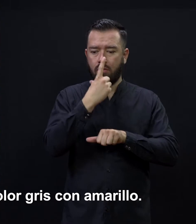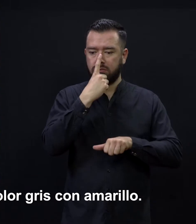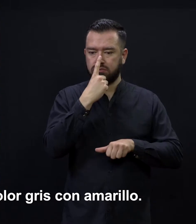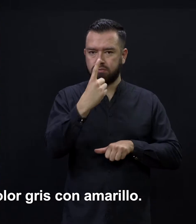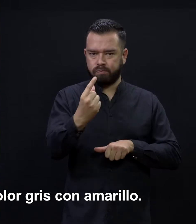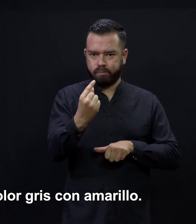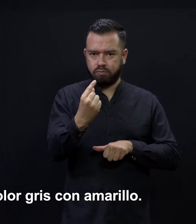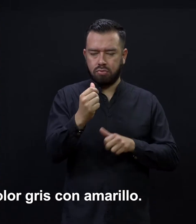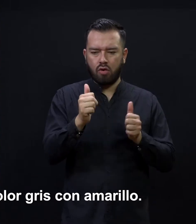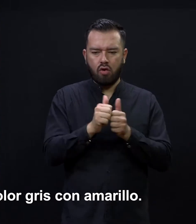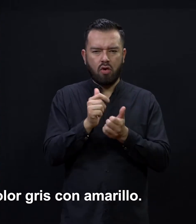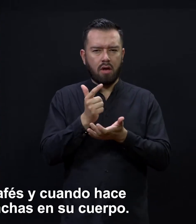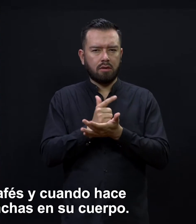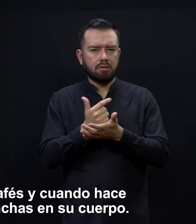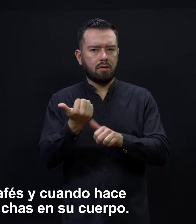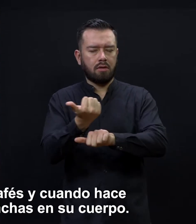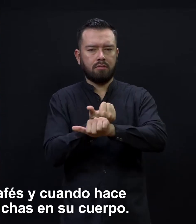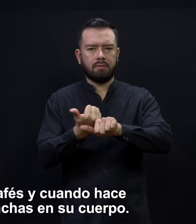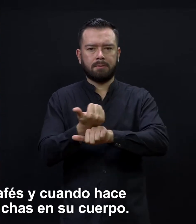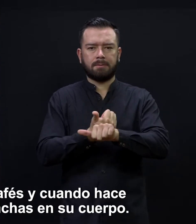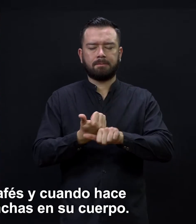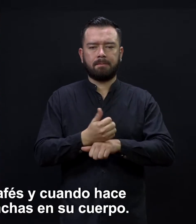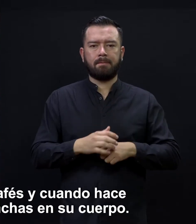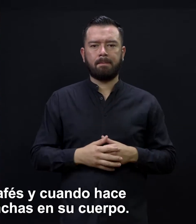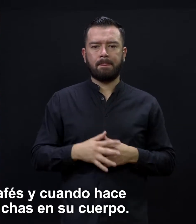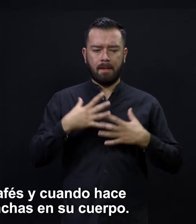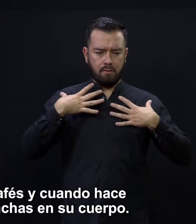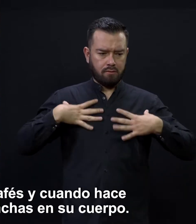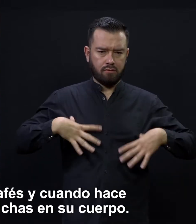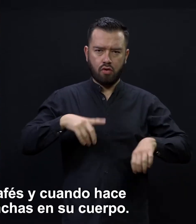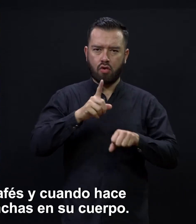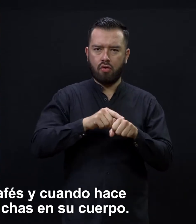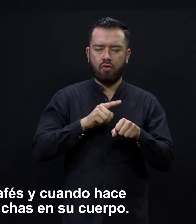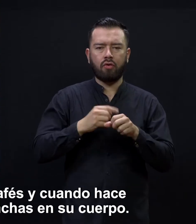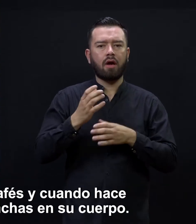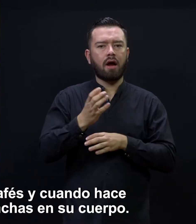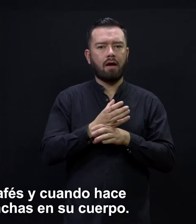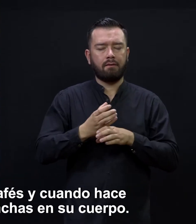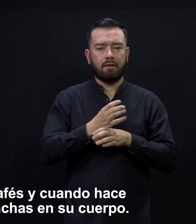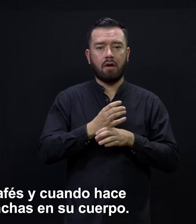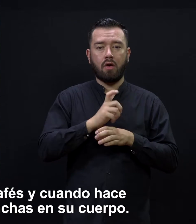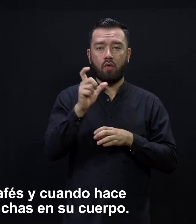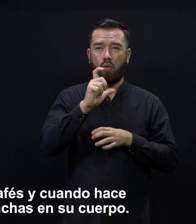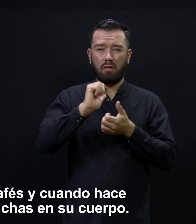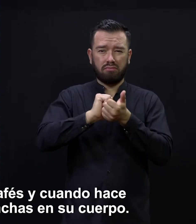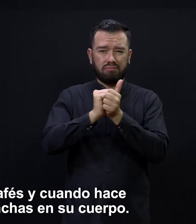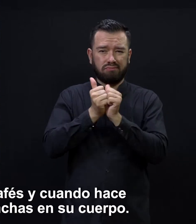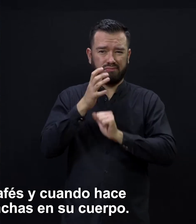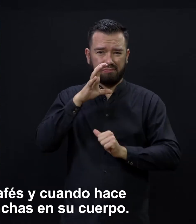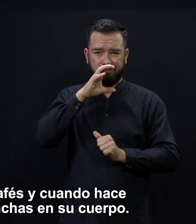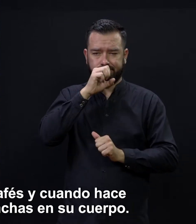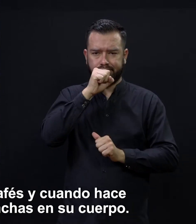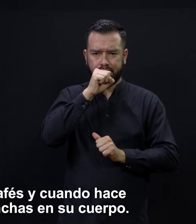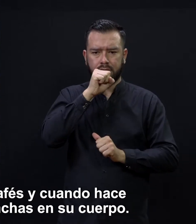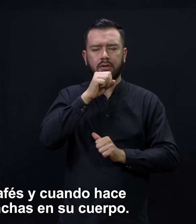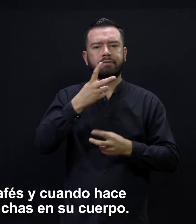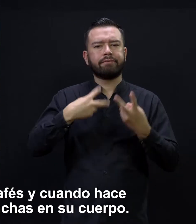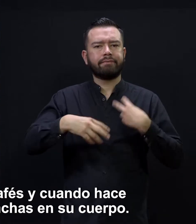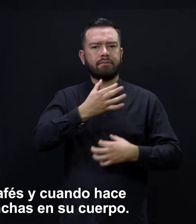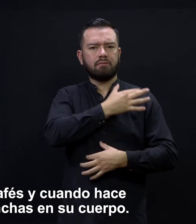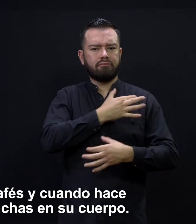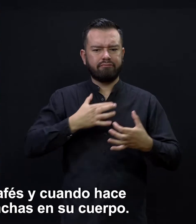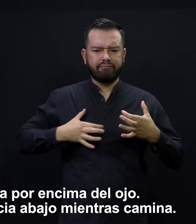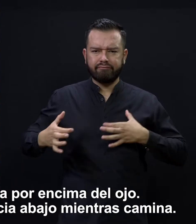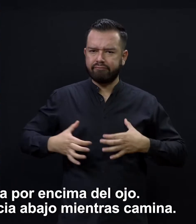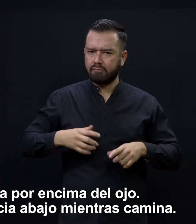grueso de color gris con amarillo. Sus plumas son cafés y cuando hace calor aparecen manchas en su cuerpo.